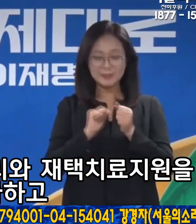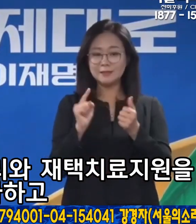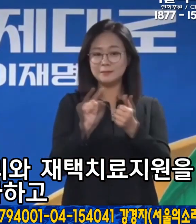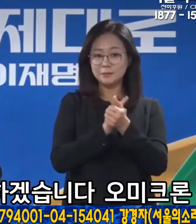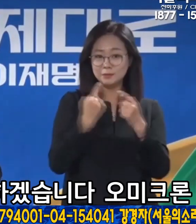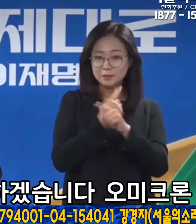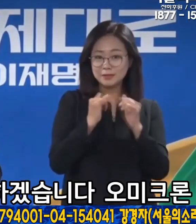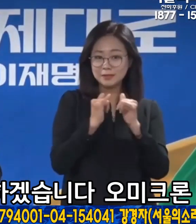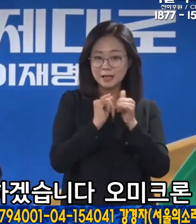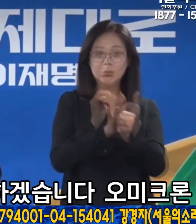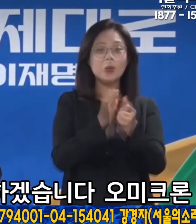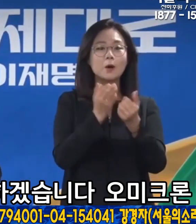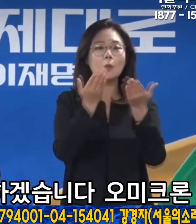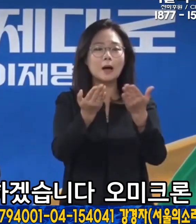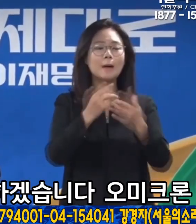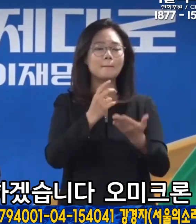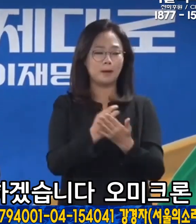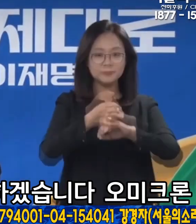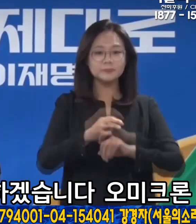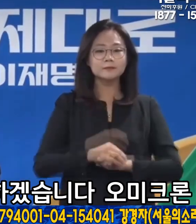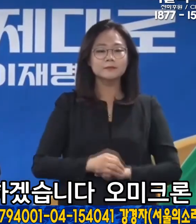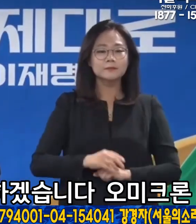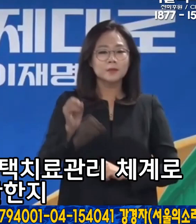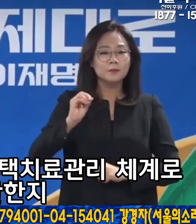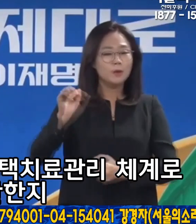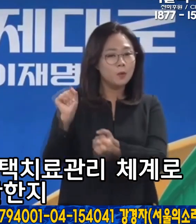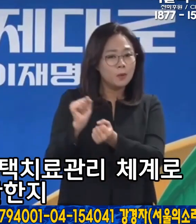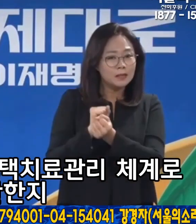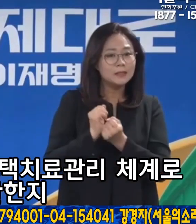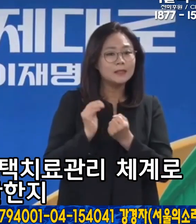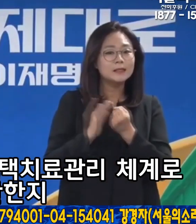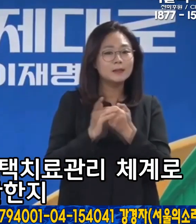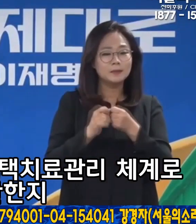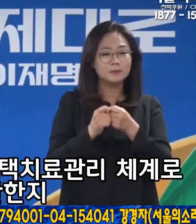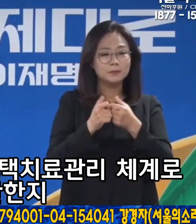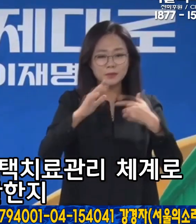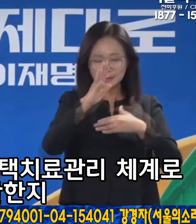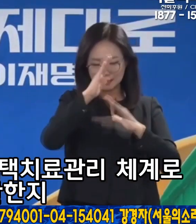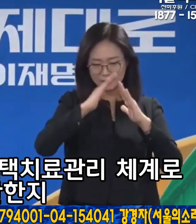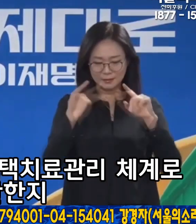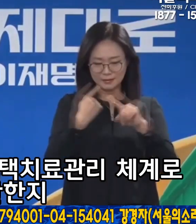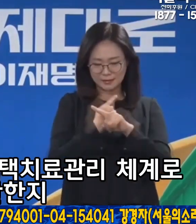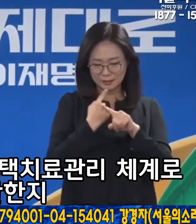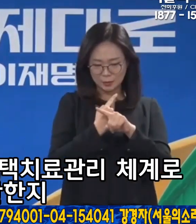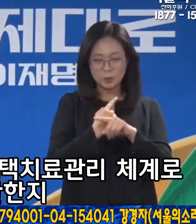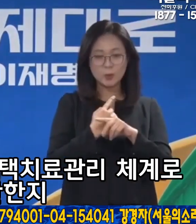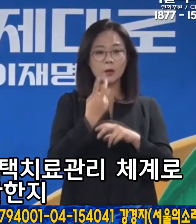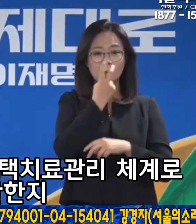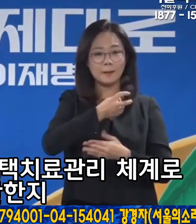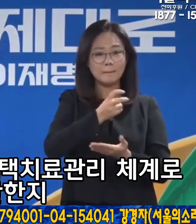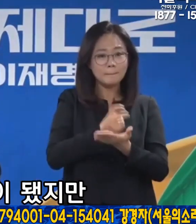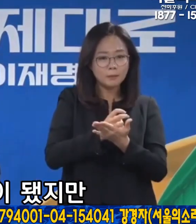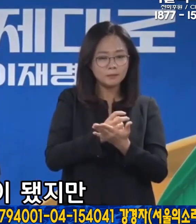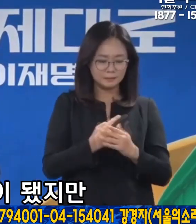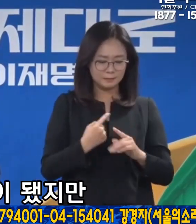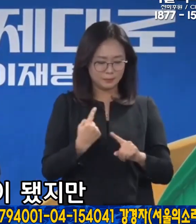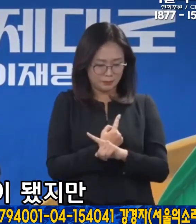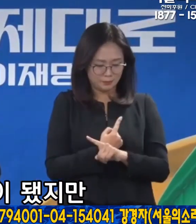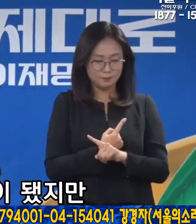강화하고 지원 체계를 개선하겠습니다. 오미크론 확산에 따라서 재택치료 관리 체계로 전환한 지